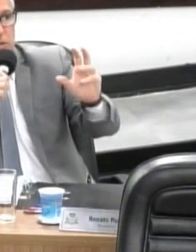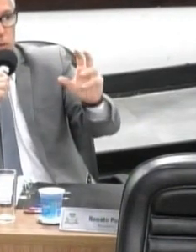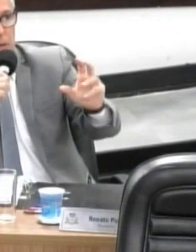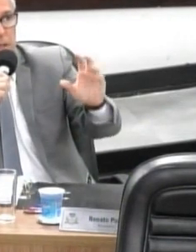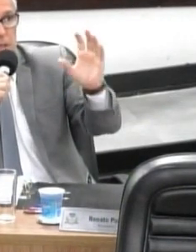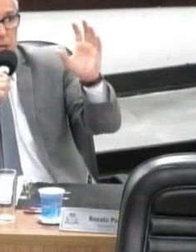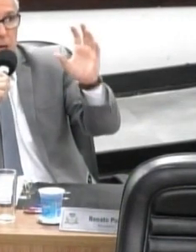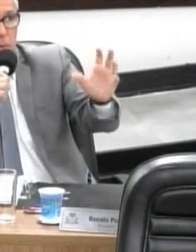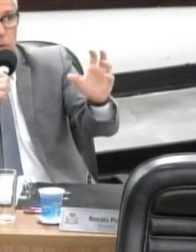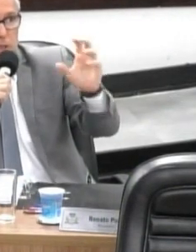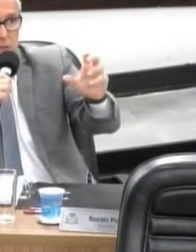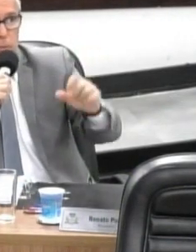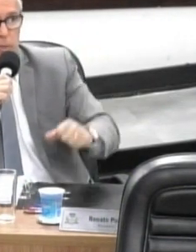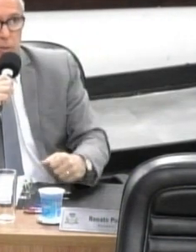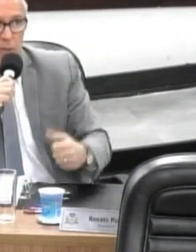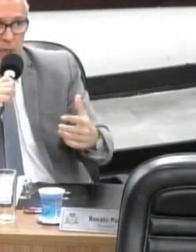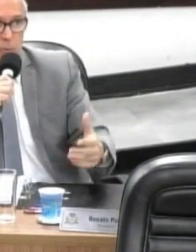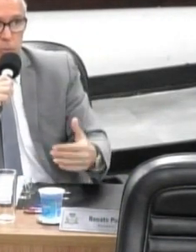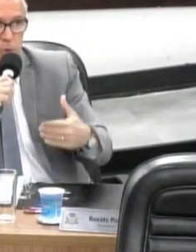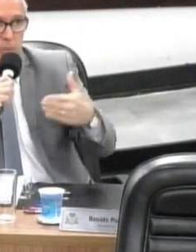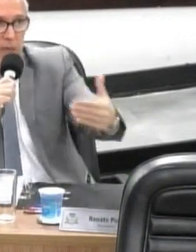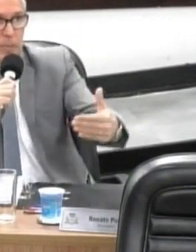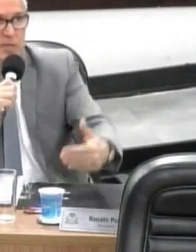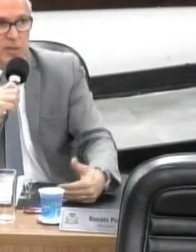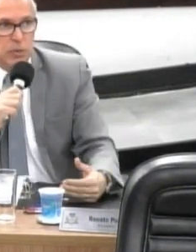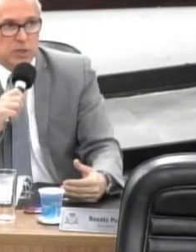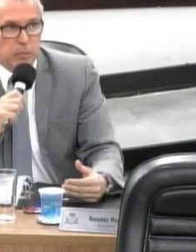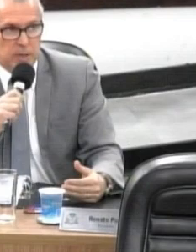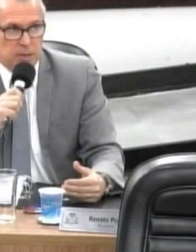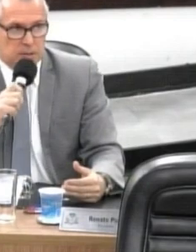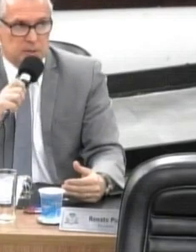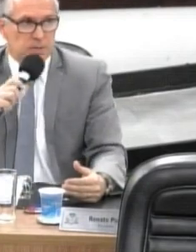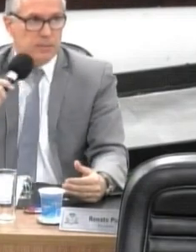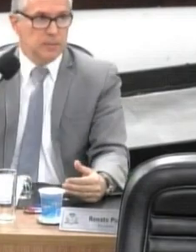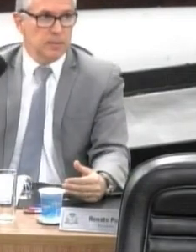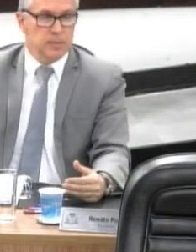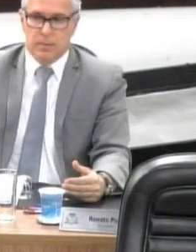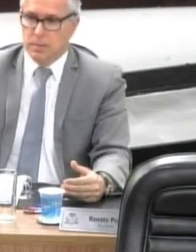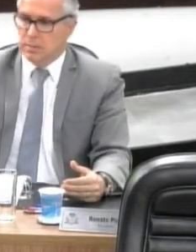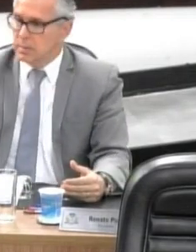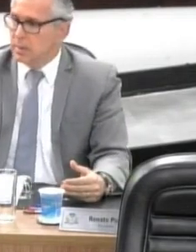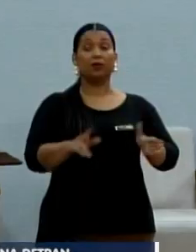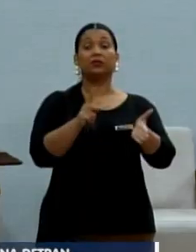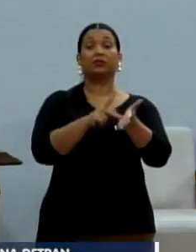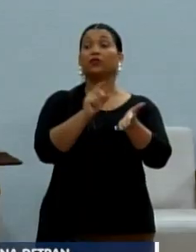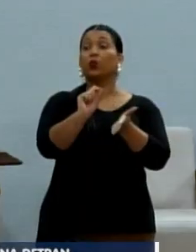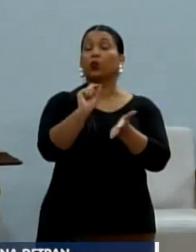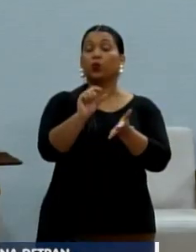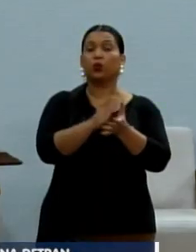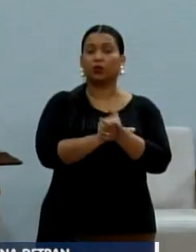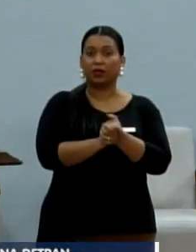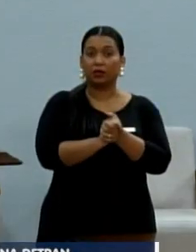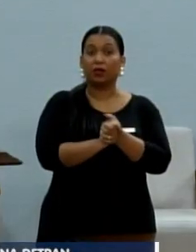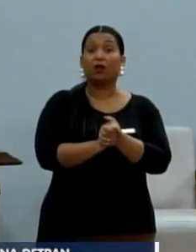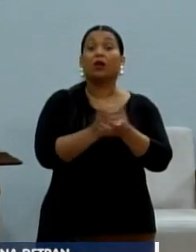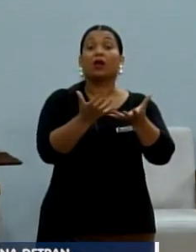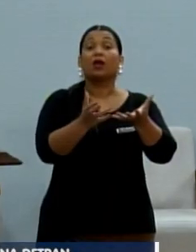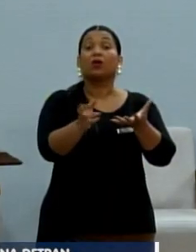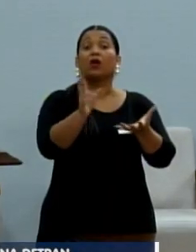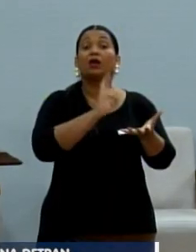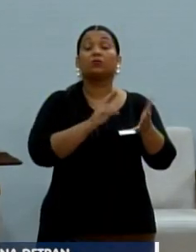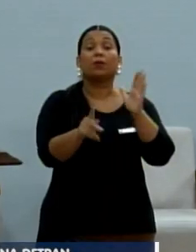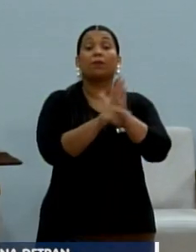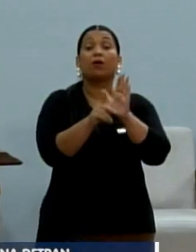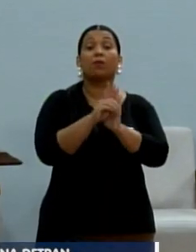relação às lombadas, ambulância e bombeiro reclamam muito, porque representam um risco para eles. Legal, na verdade, gente está esperando a resposta do Detran, que é